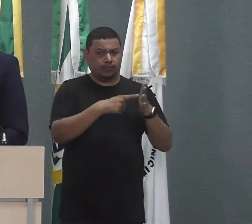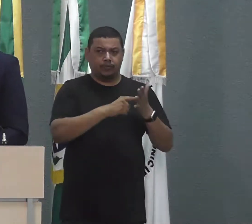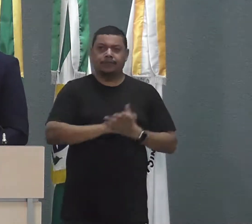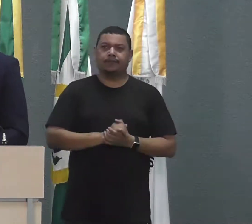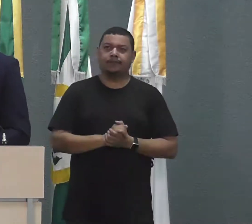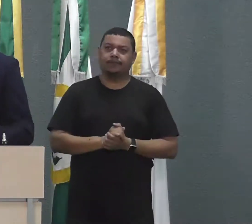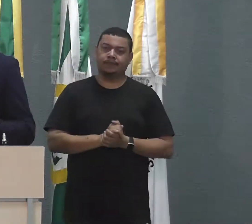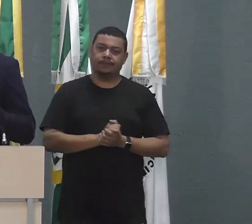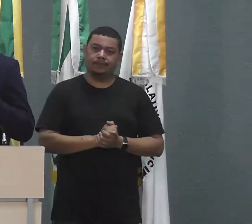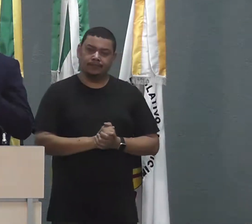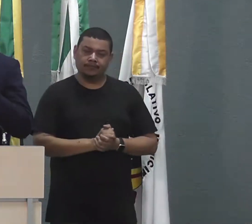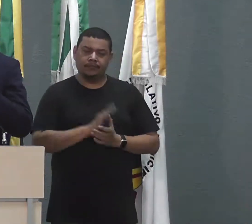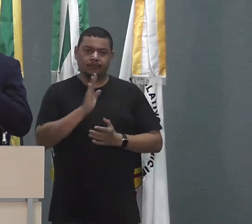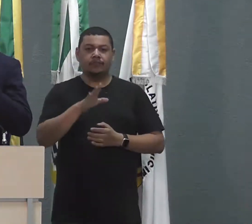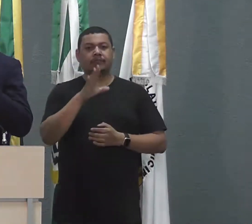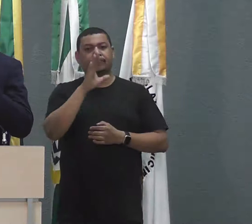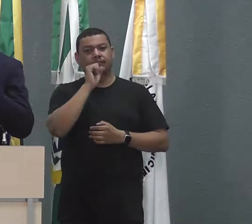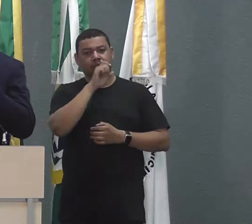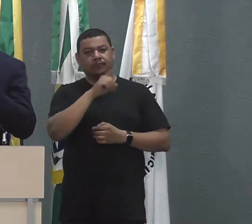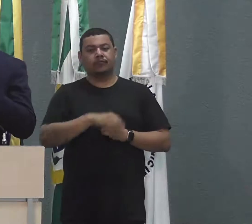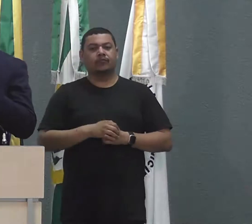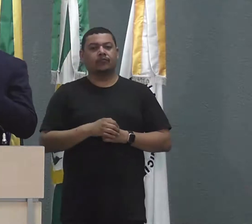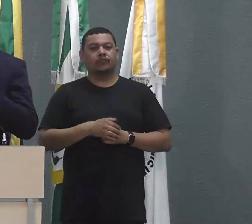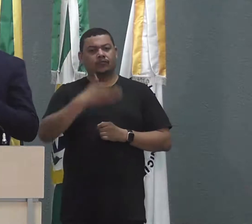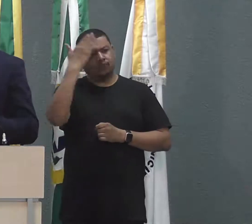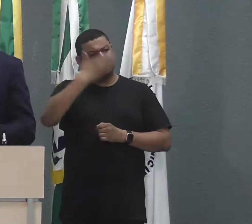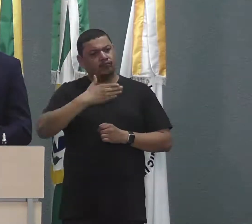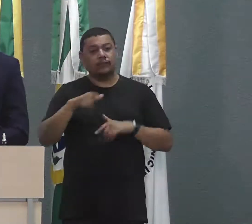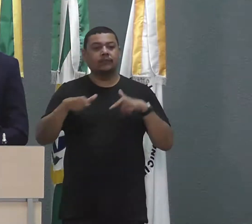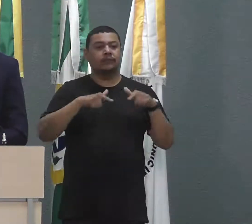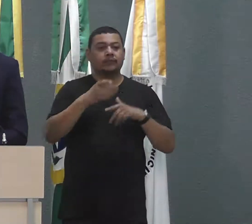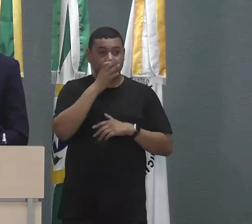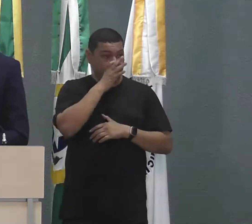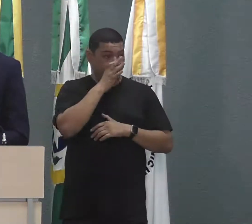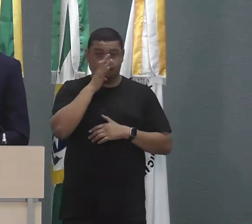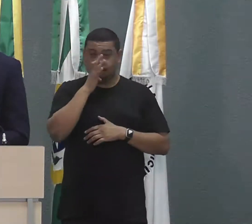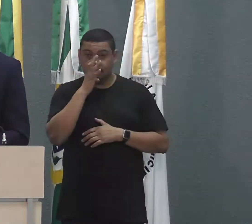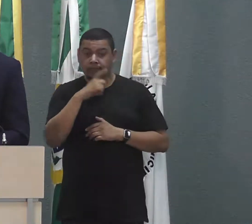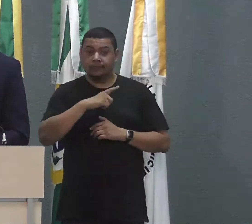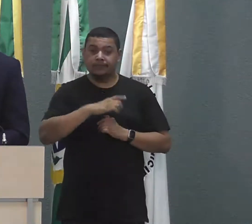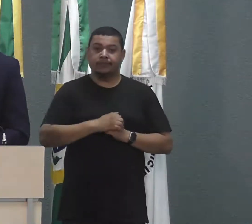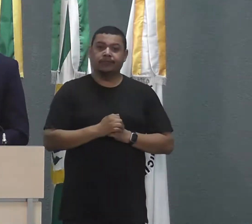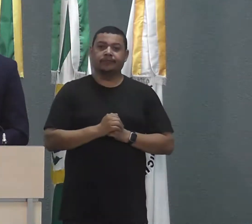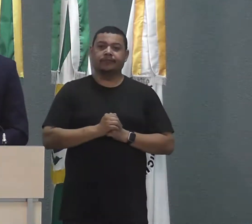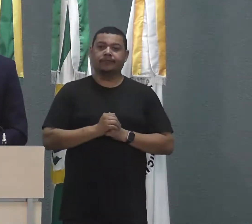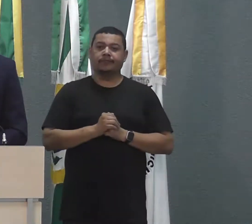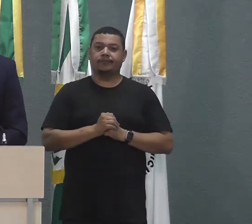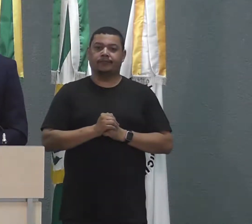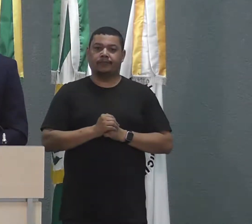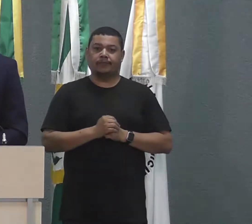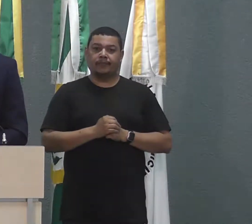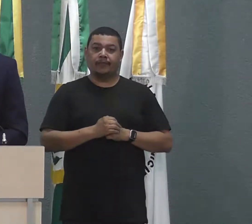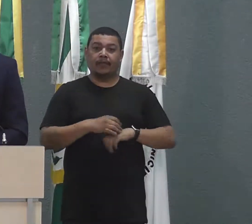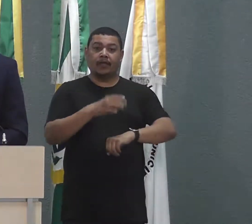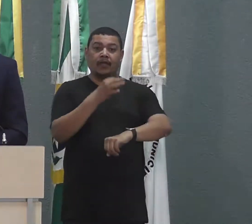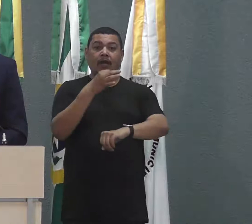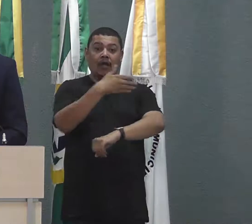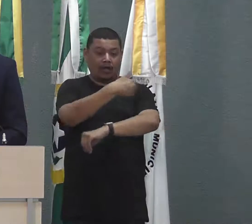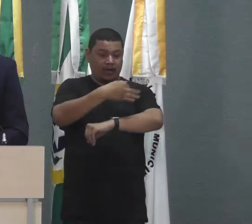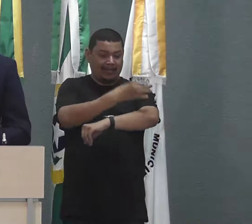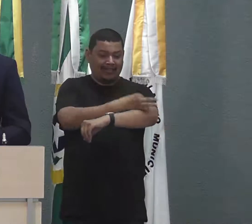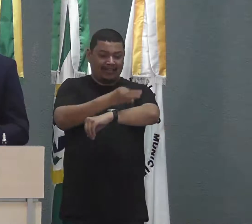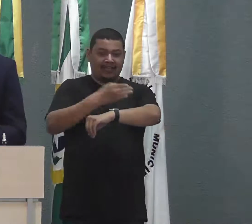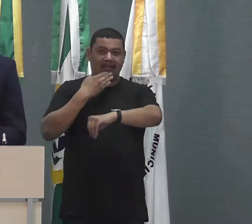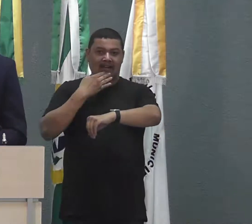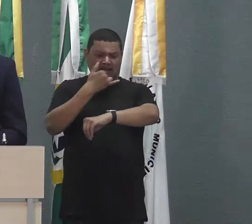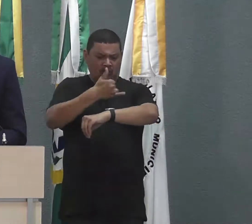eu estive no sábado, acompanhando o trabalho da equipe, e esse louco para terminar o tampa-buraco no asfalto, o senhor José